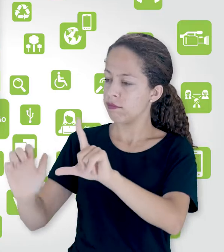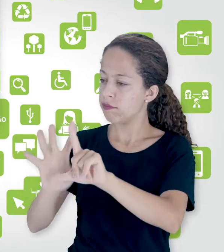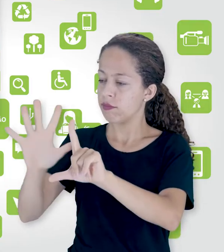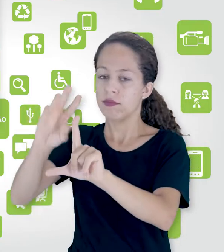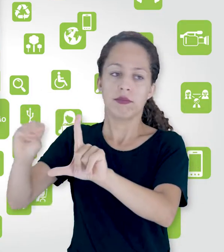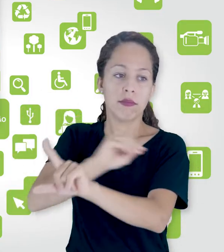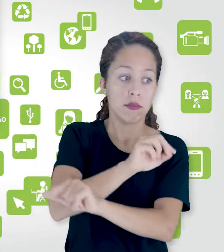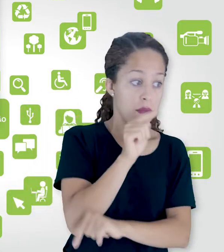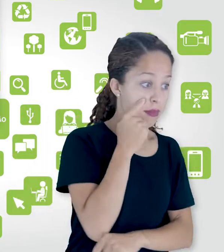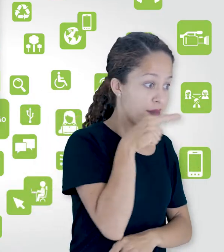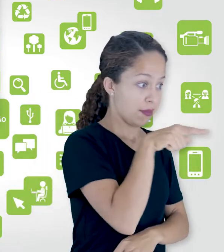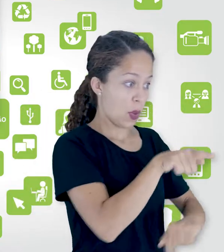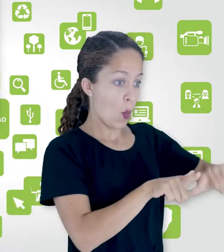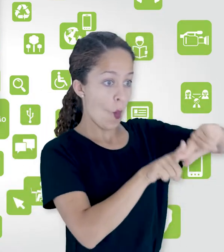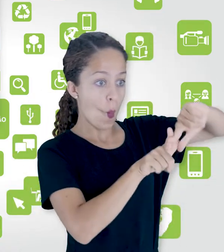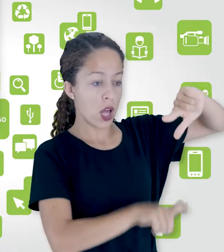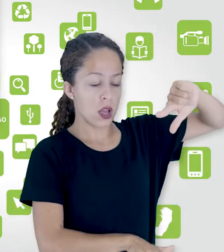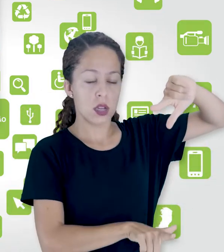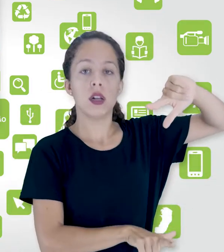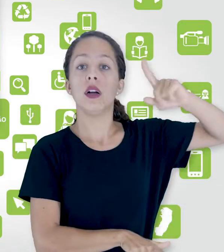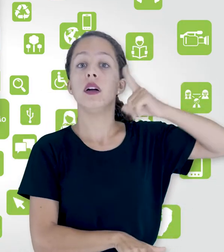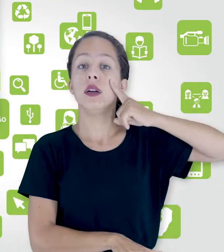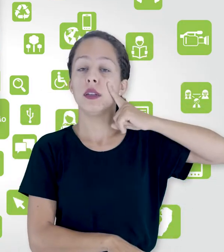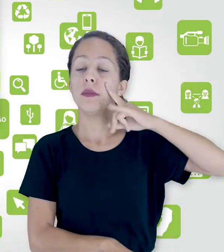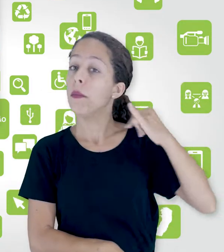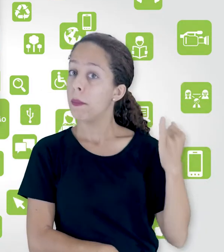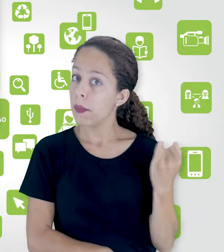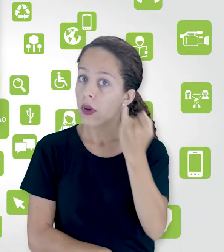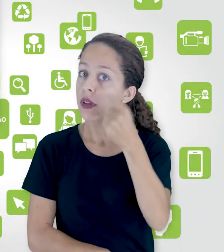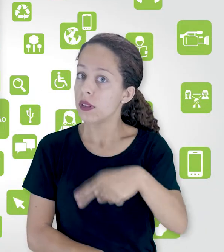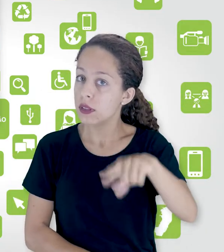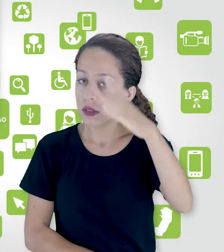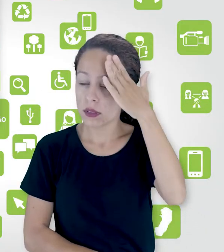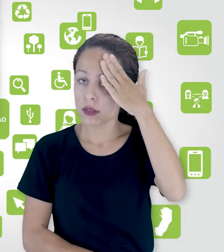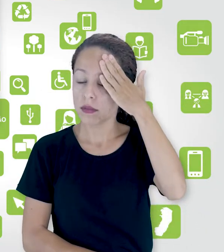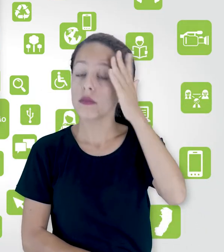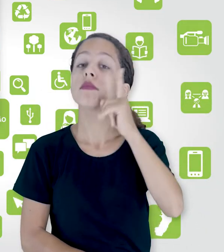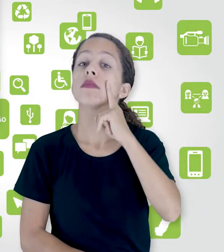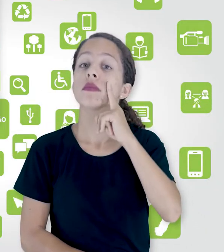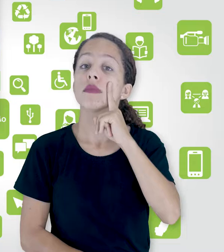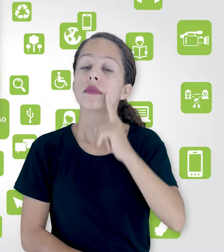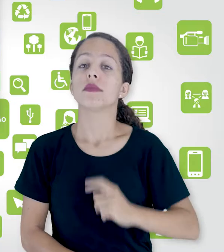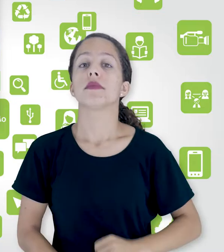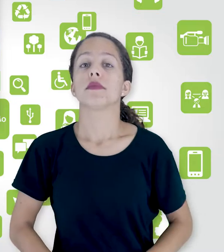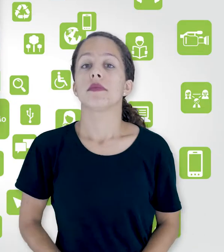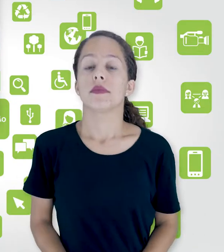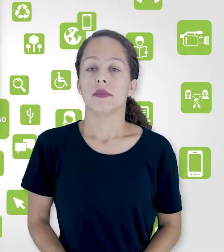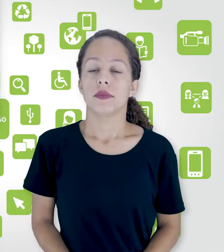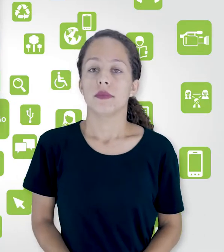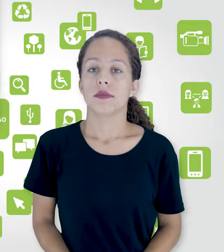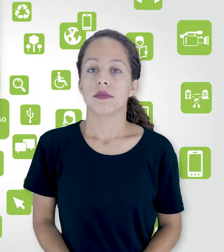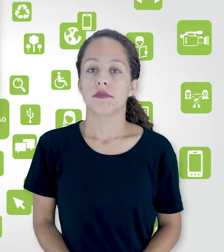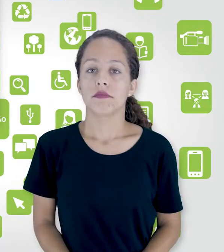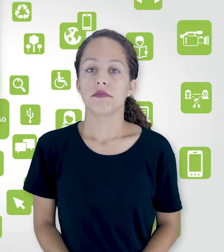em branco. Uma coisa que é importante saber é o seguinte, que a